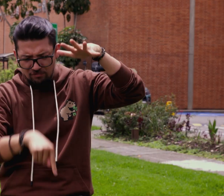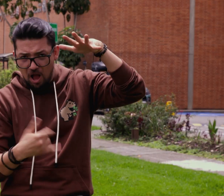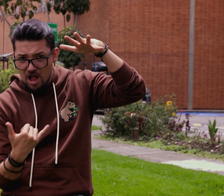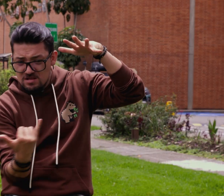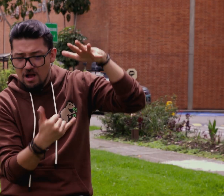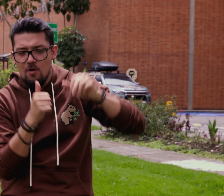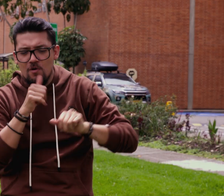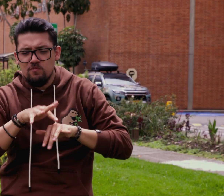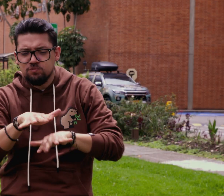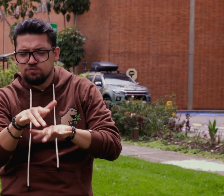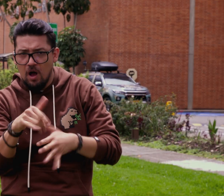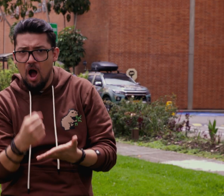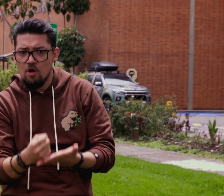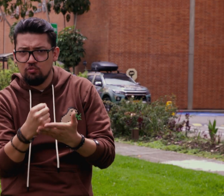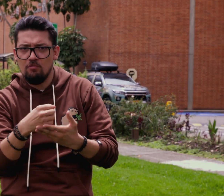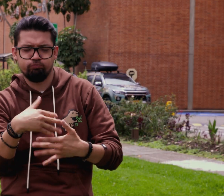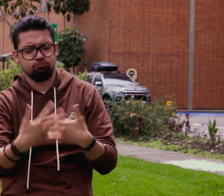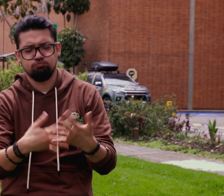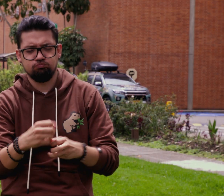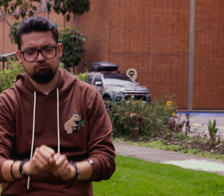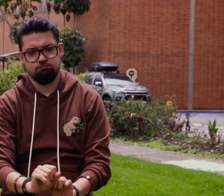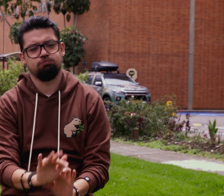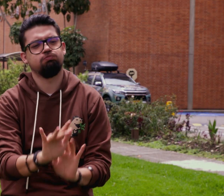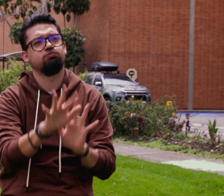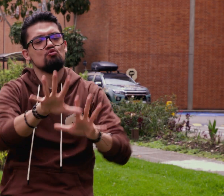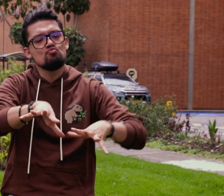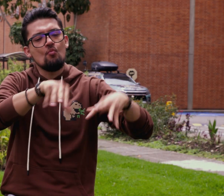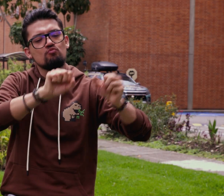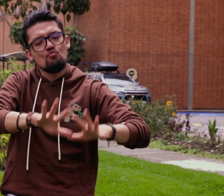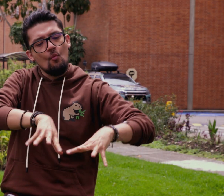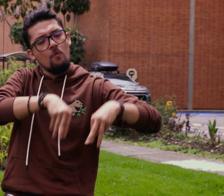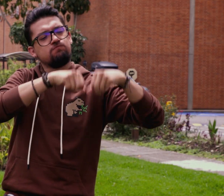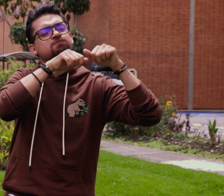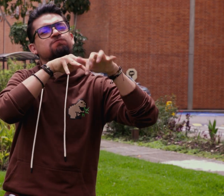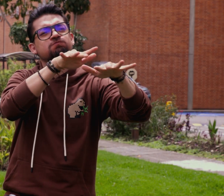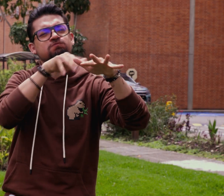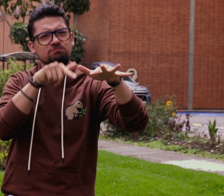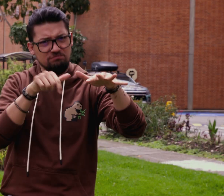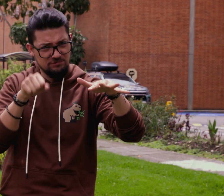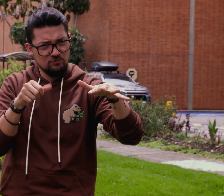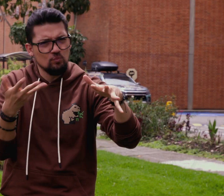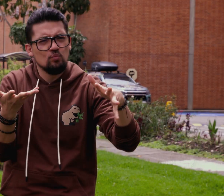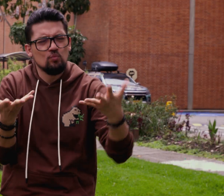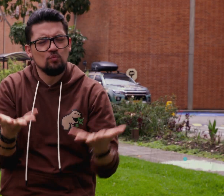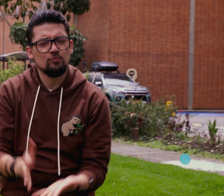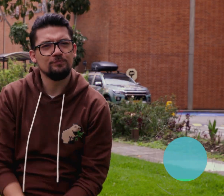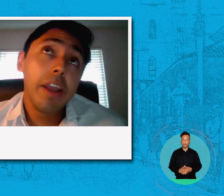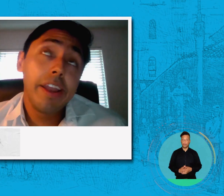complicación a la hora de extraer aguas subterráneas? ¿Qué complicación hay en este proceso?